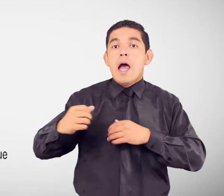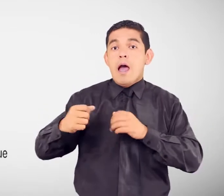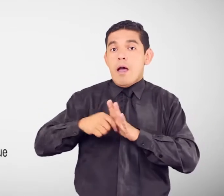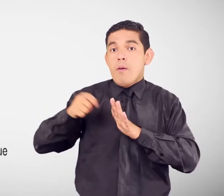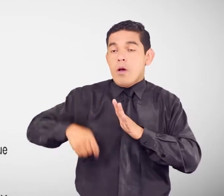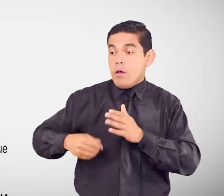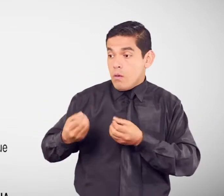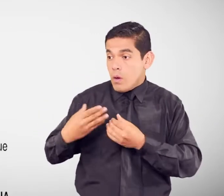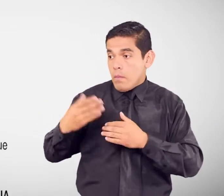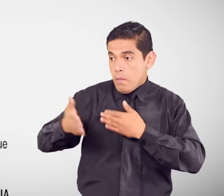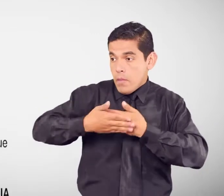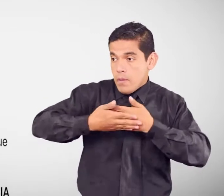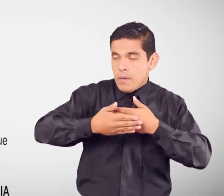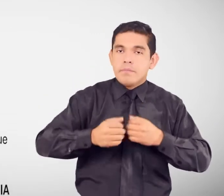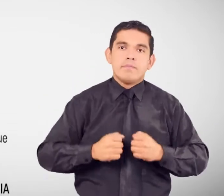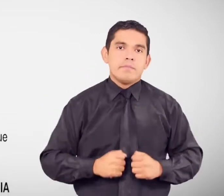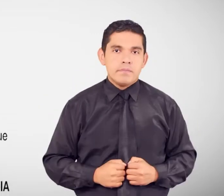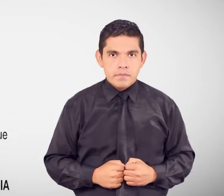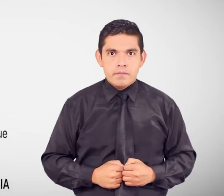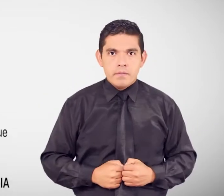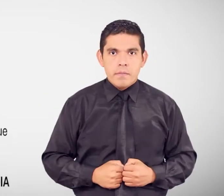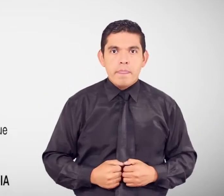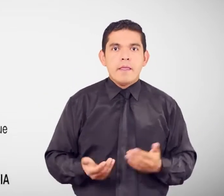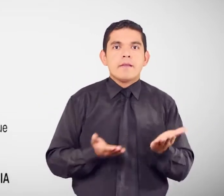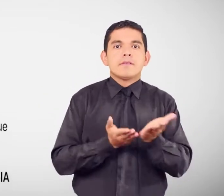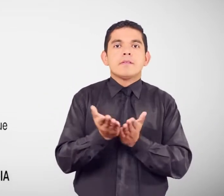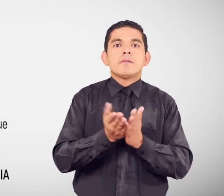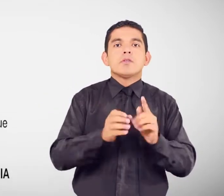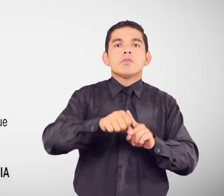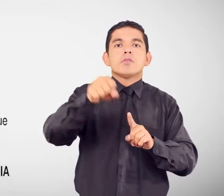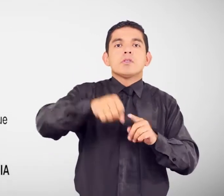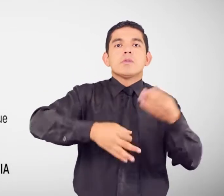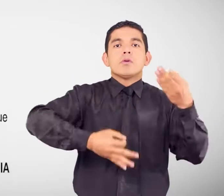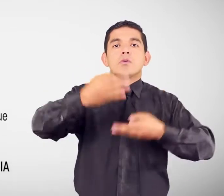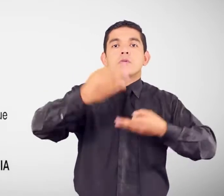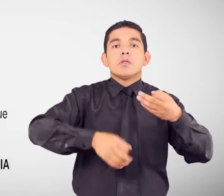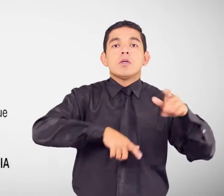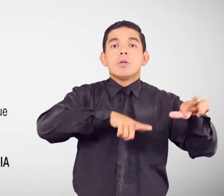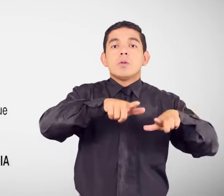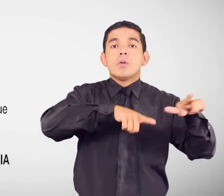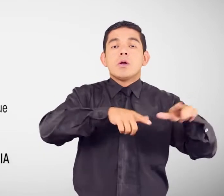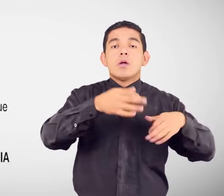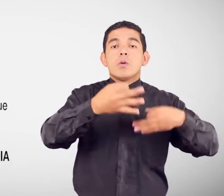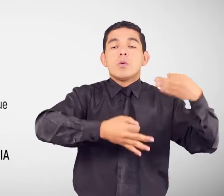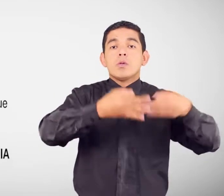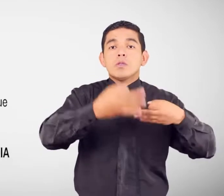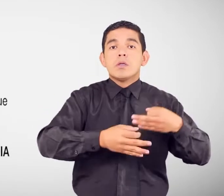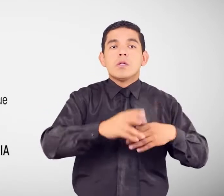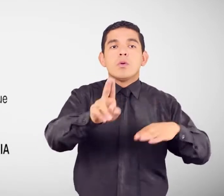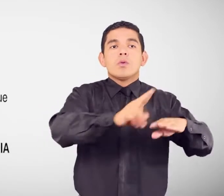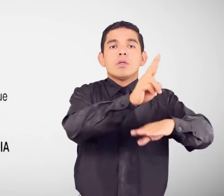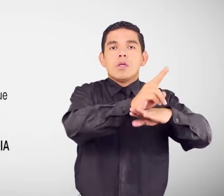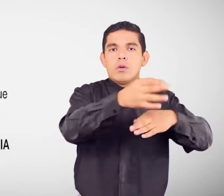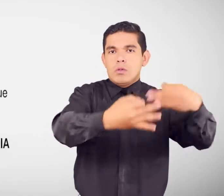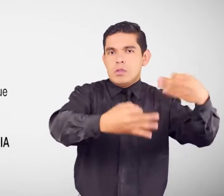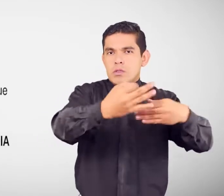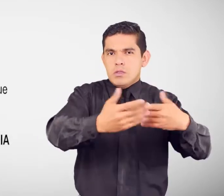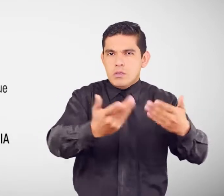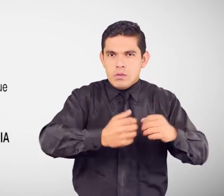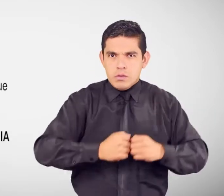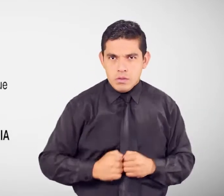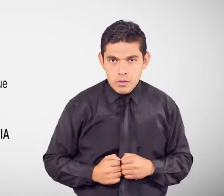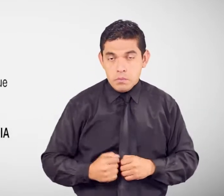Servicio del sistema de justicia Dependencias judiciales Unidades judiciales Si